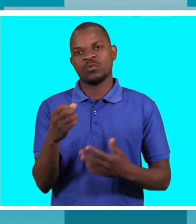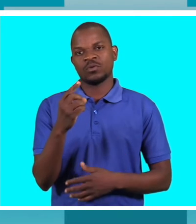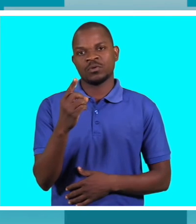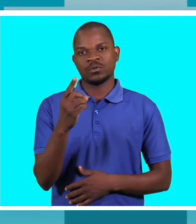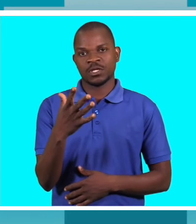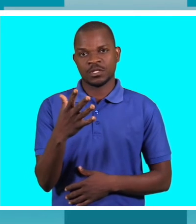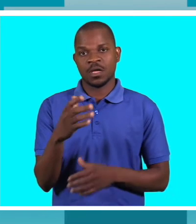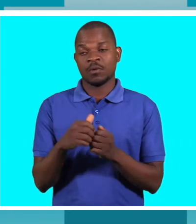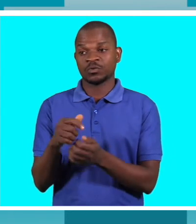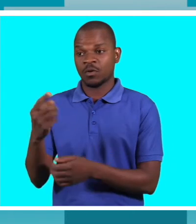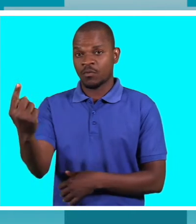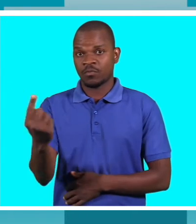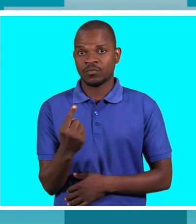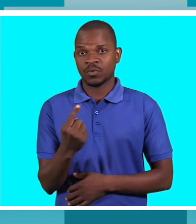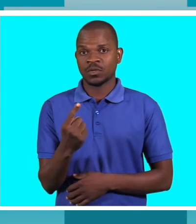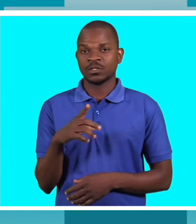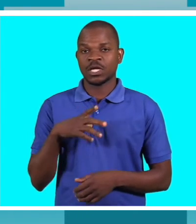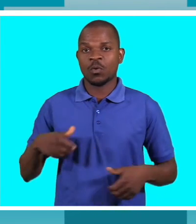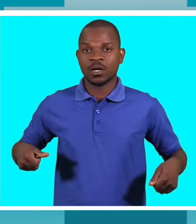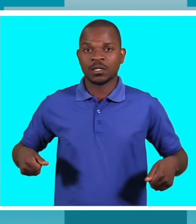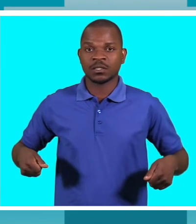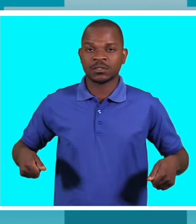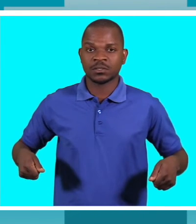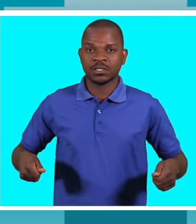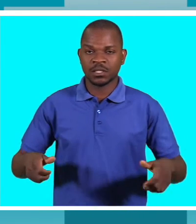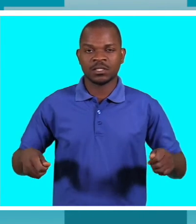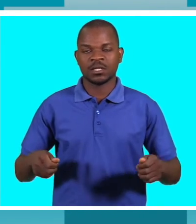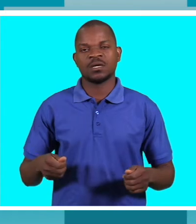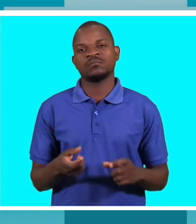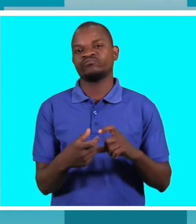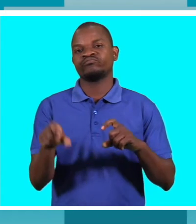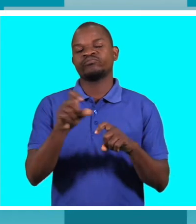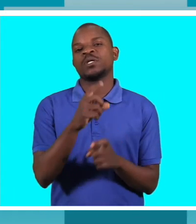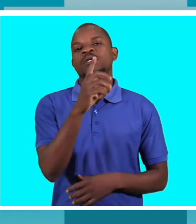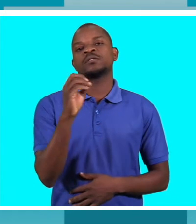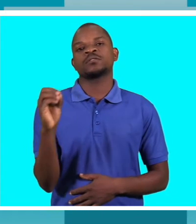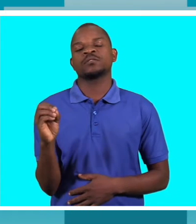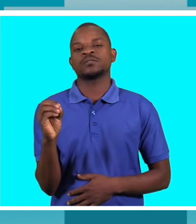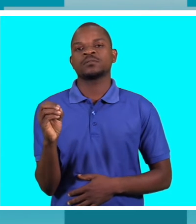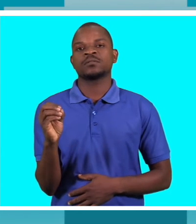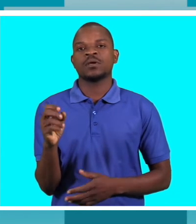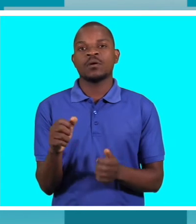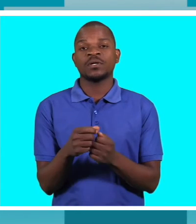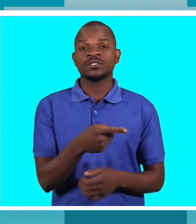carinha é cobrada 100 meticais e muitas das mães que estão lá com as suas crianças são pessoas com